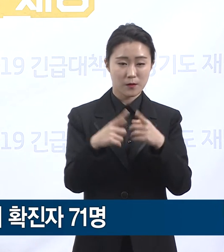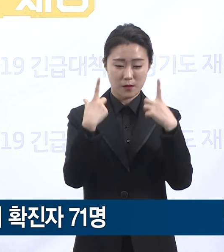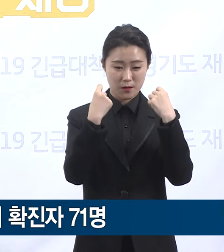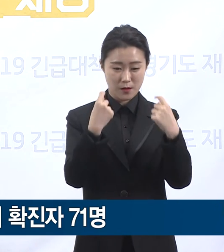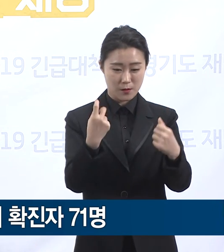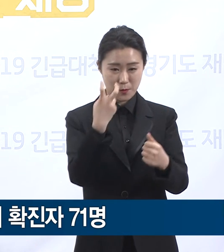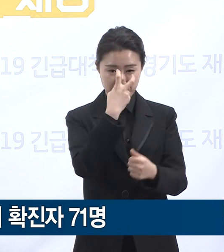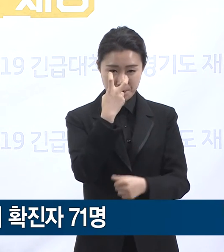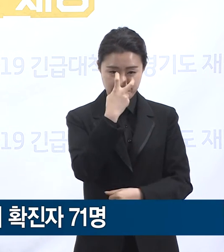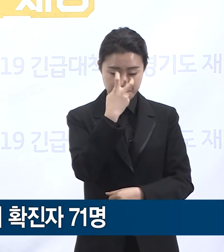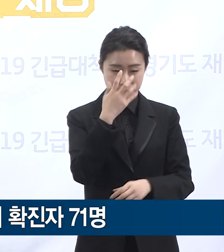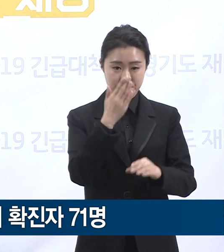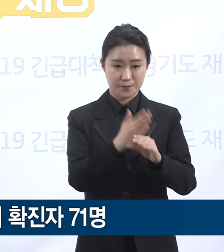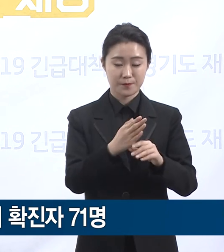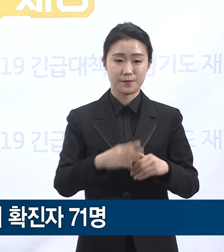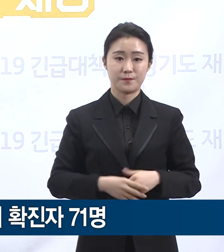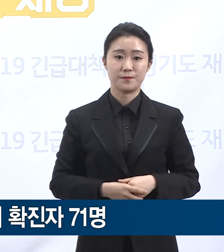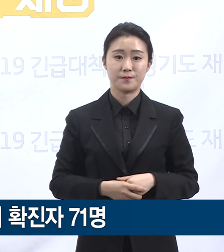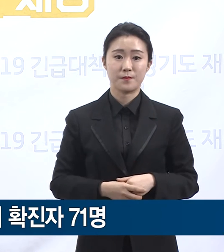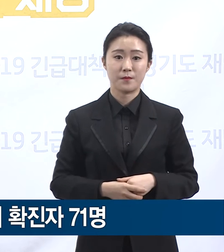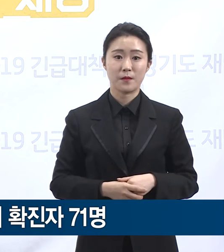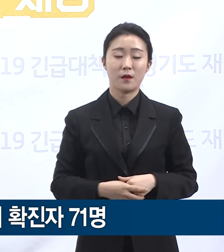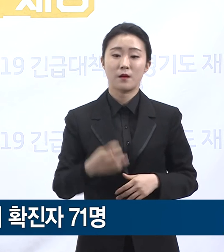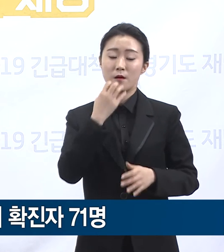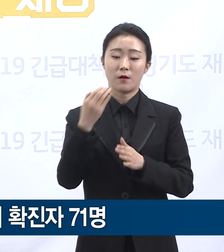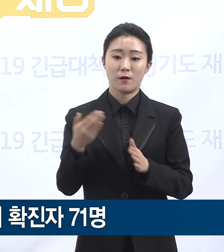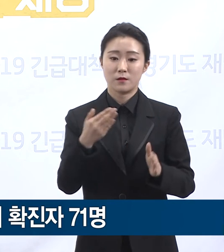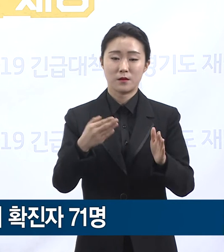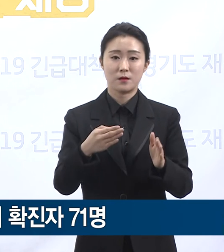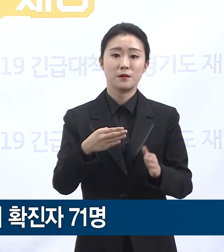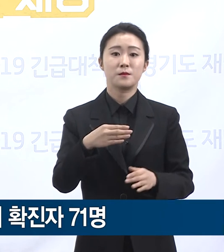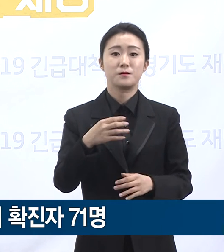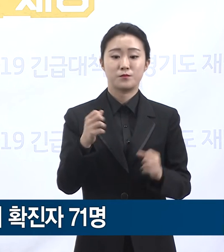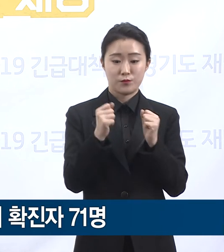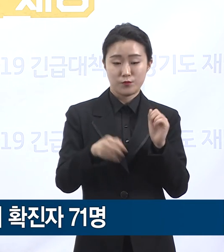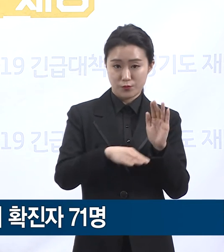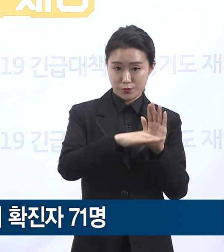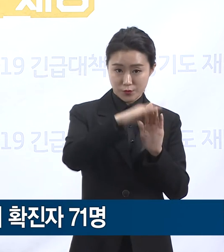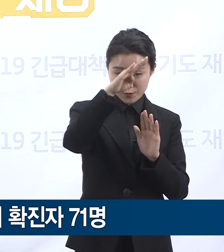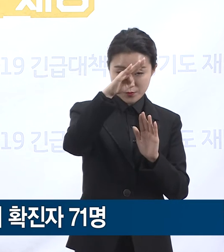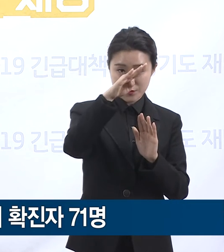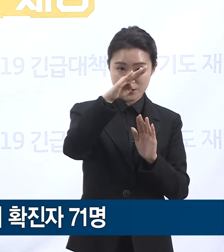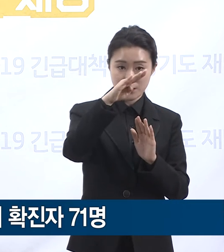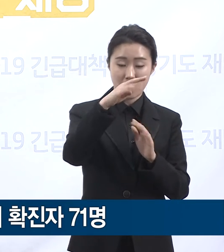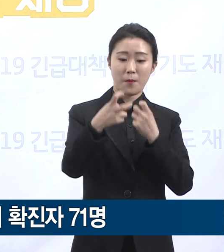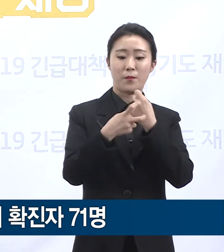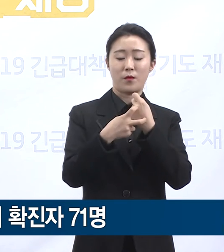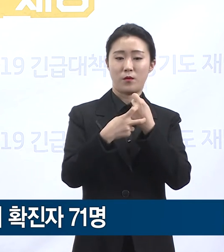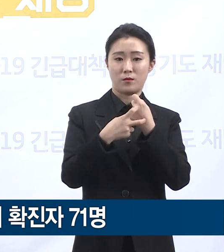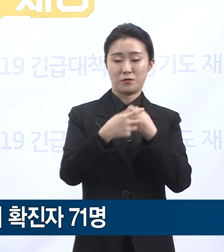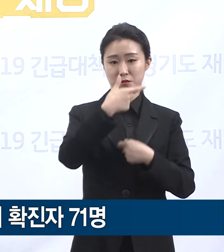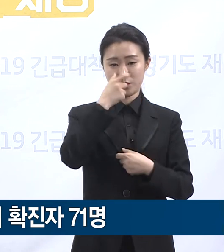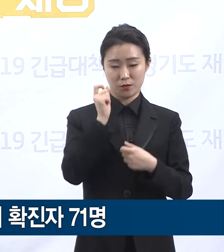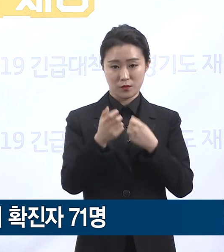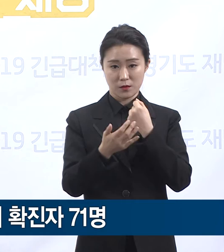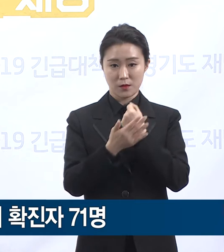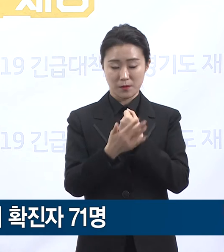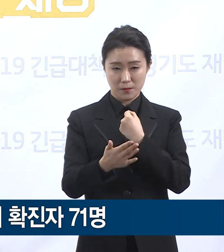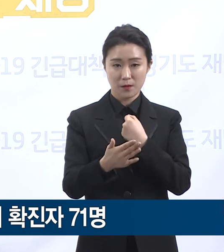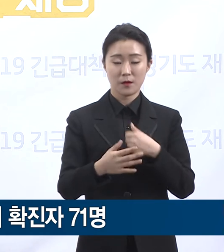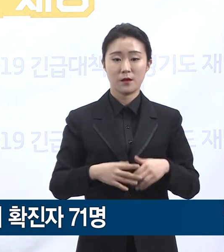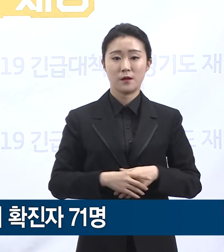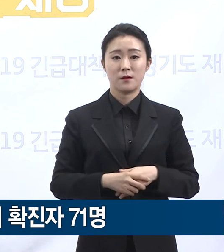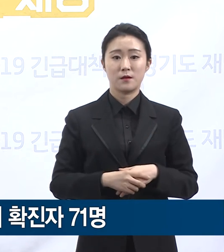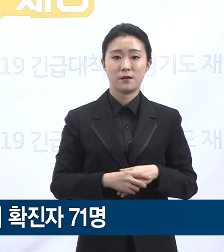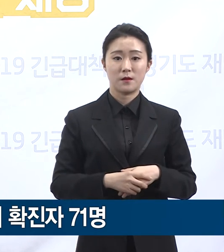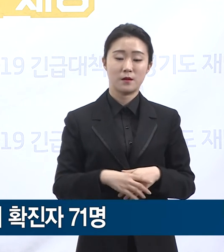경기 북부지역 의료공백 해소를 위해 4월 1일 임시 폐쇄되었던 의정부 성모병원은 오늘부터 제한적으로 부분